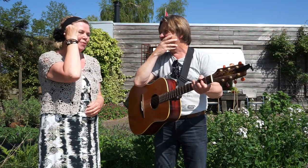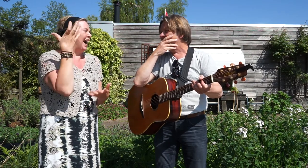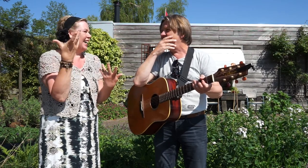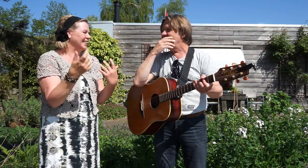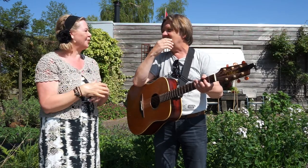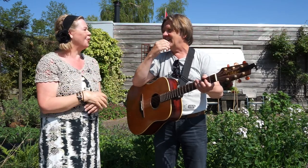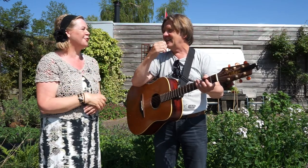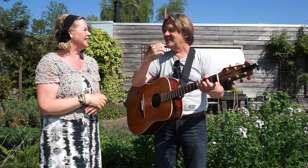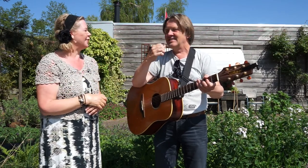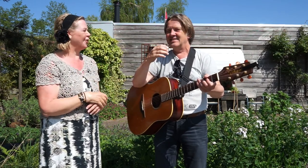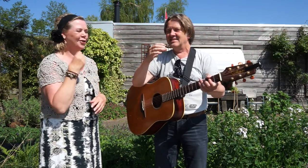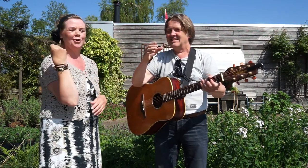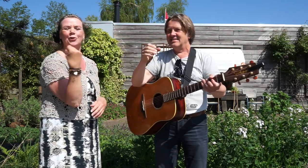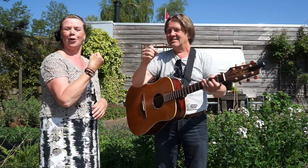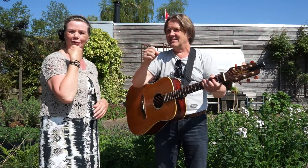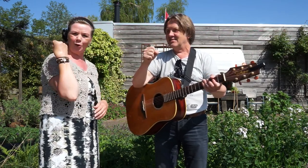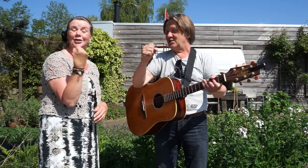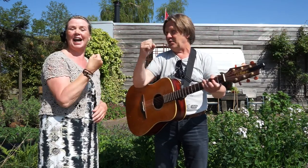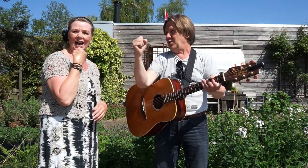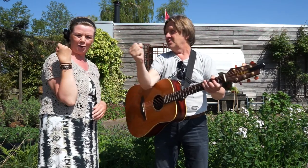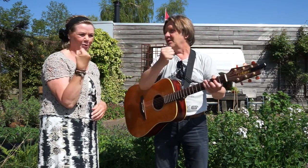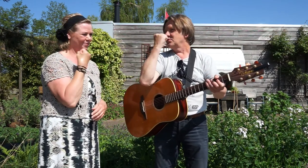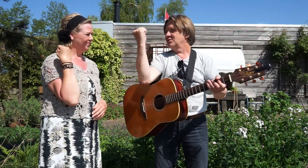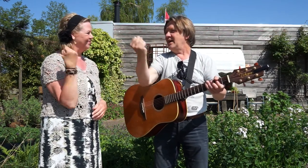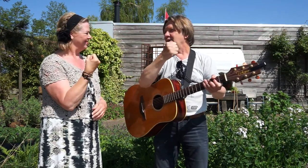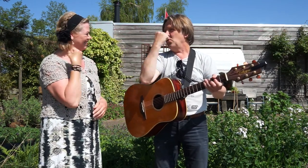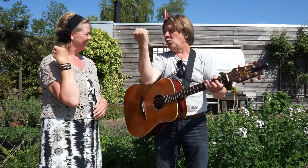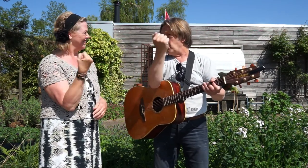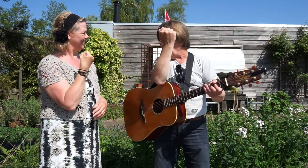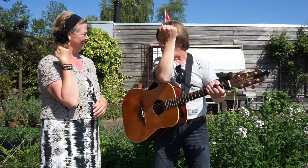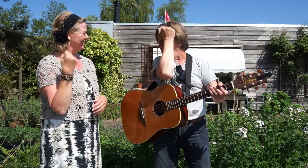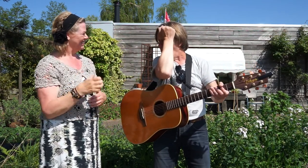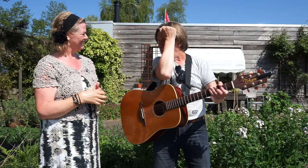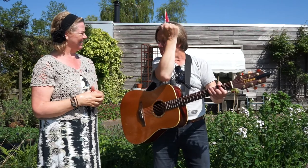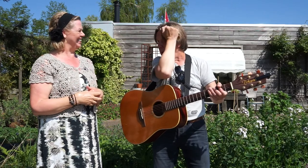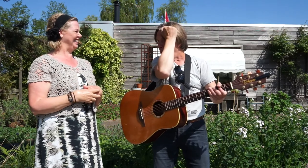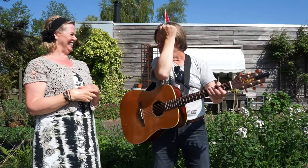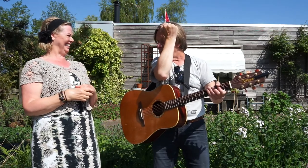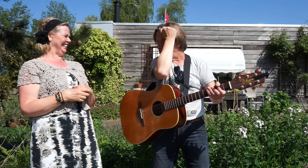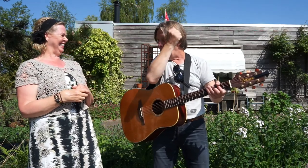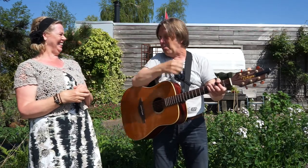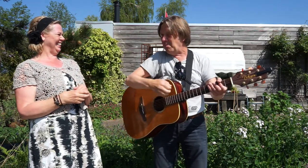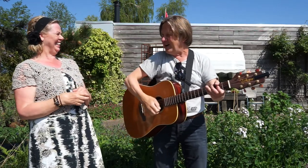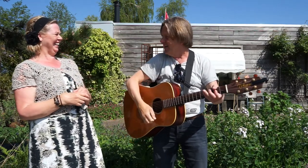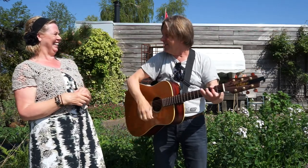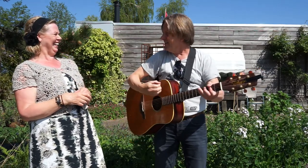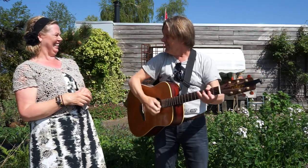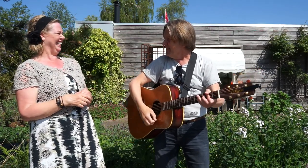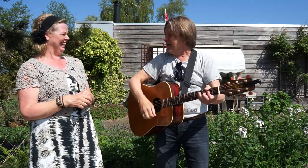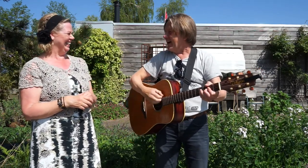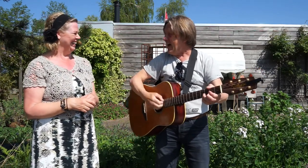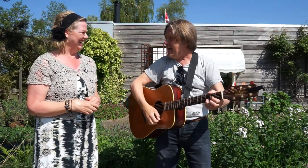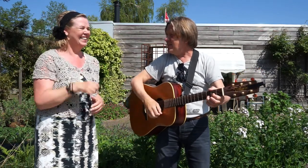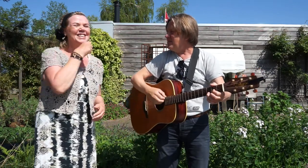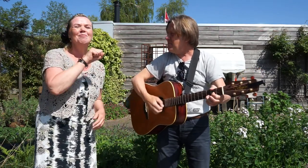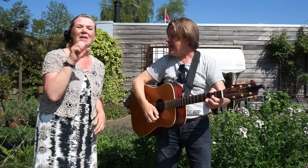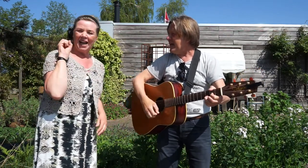maar. Oh ja. Dat hoeft niet hoor. Je kunt ook gewoon daarom. Daarom domme domme domme domme. Geitje Mek,